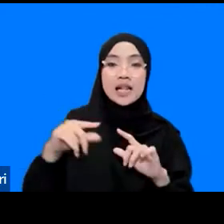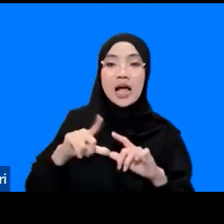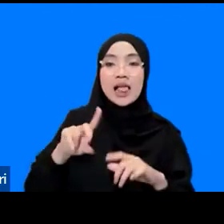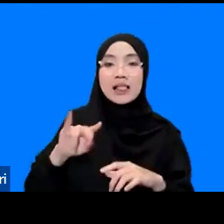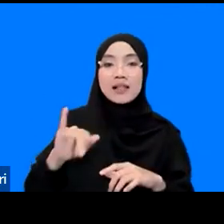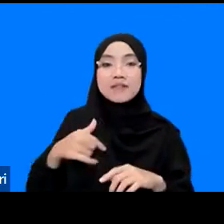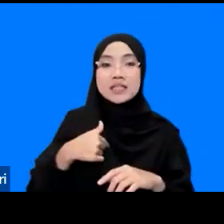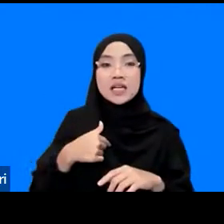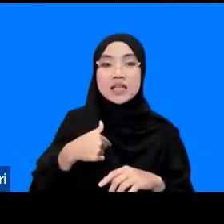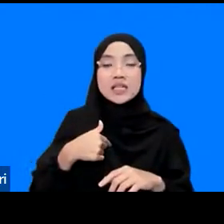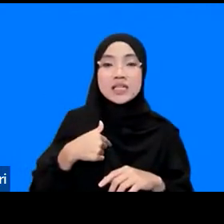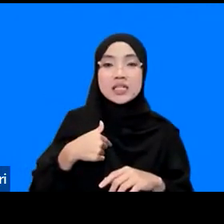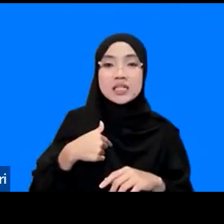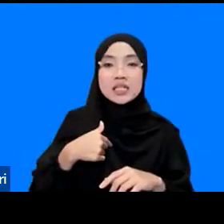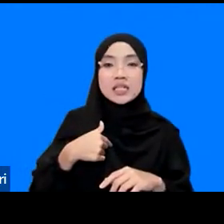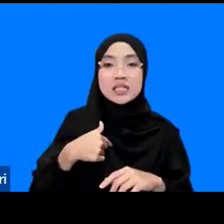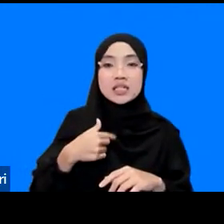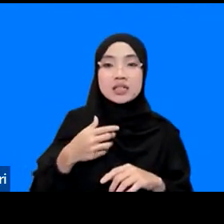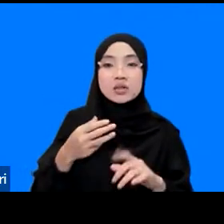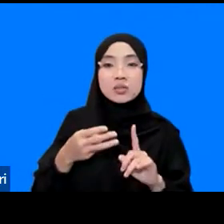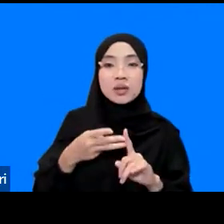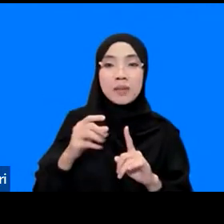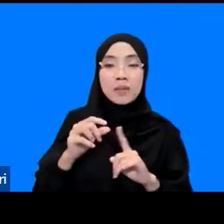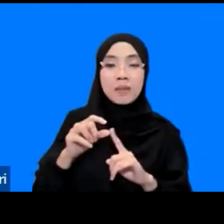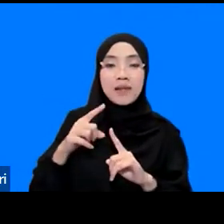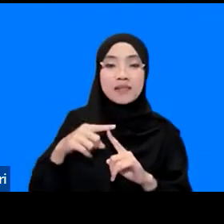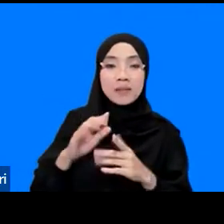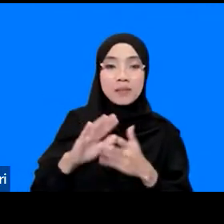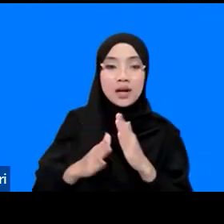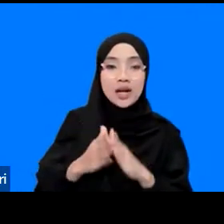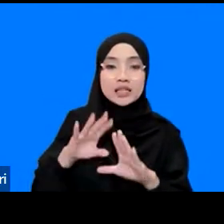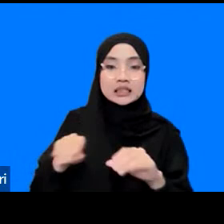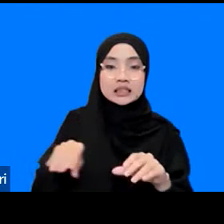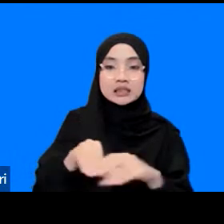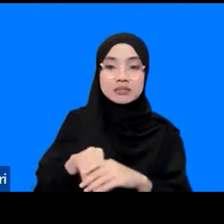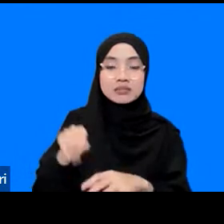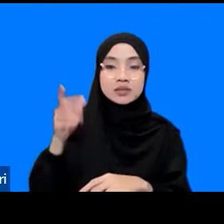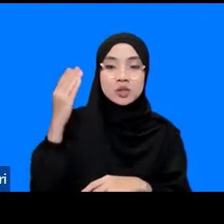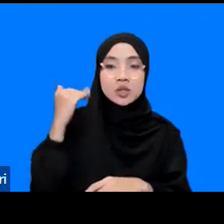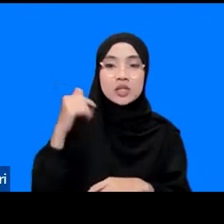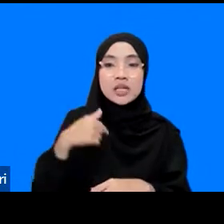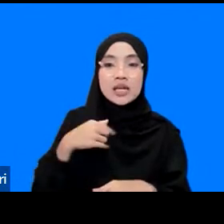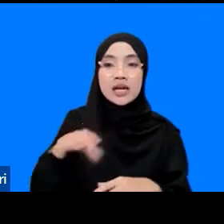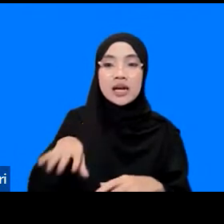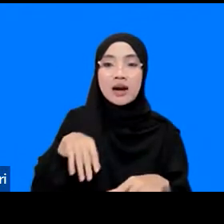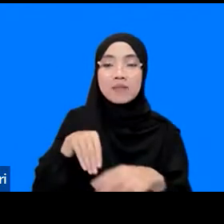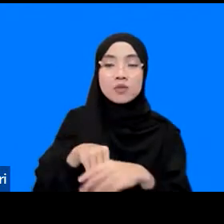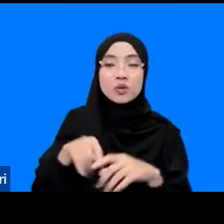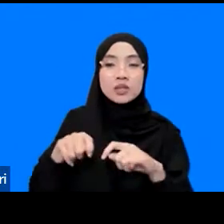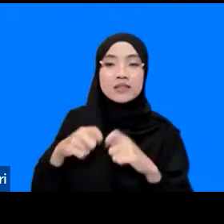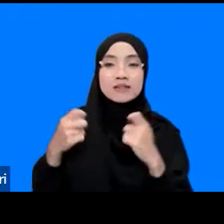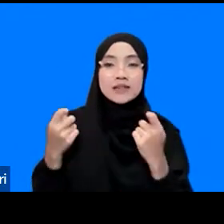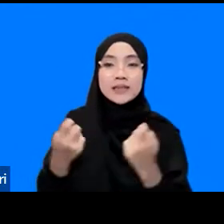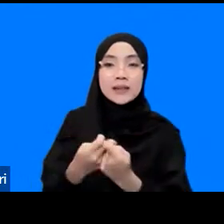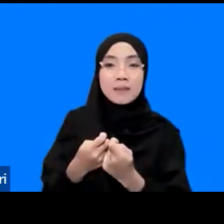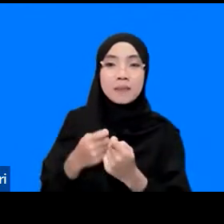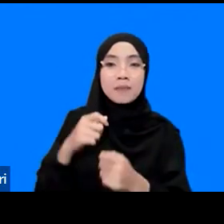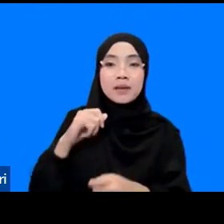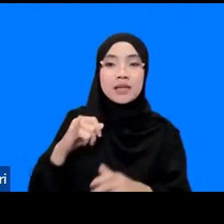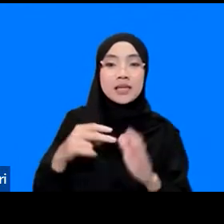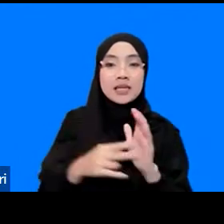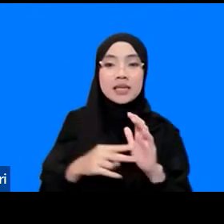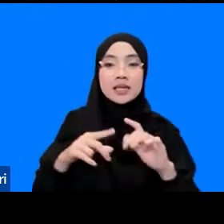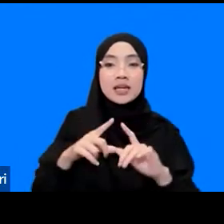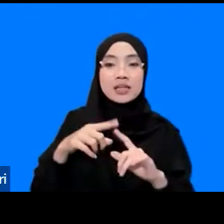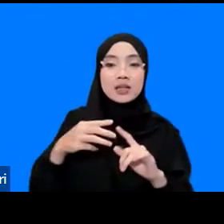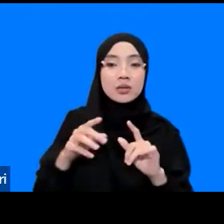ex BPPT ya dulu saya tergabung di tim InatWS BPP